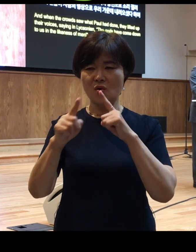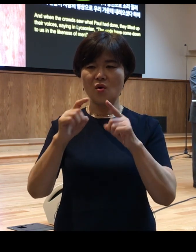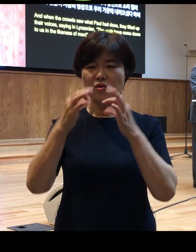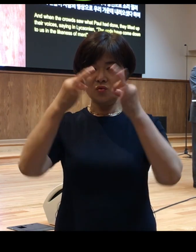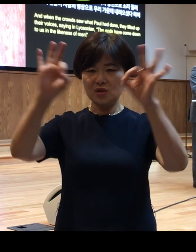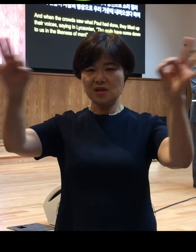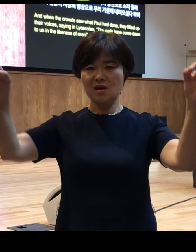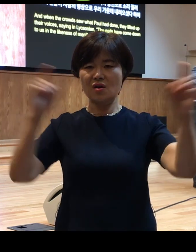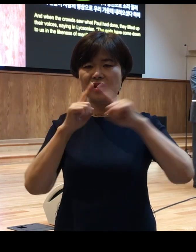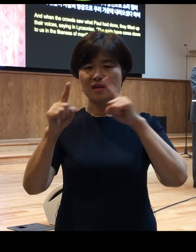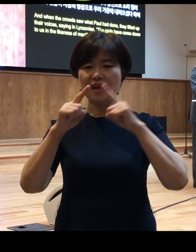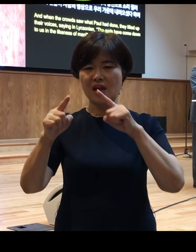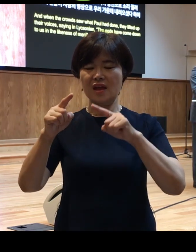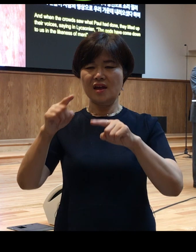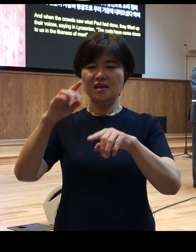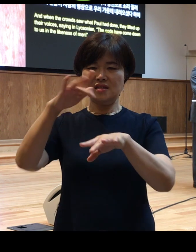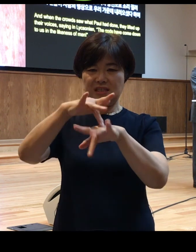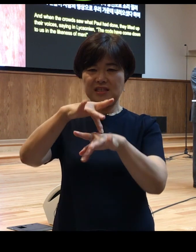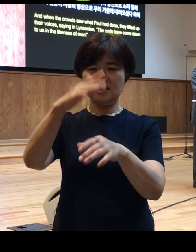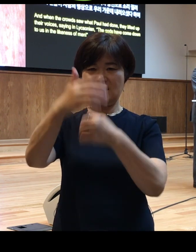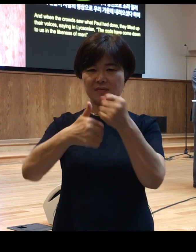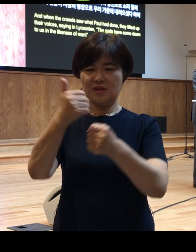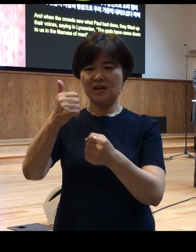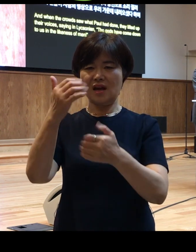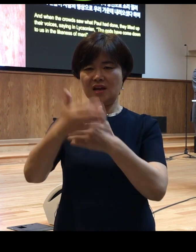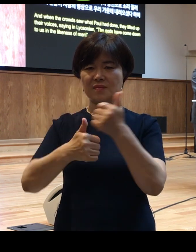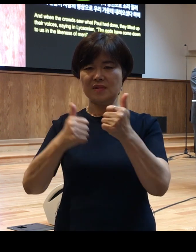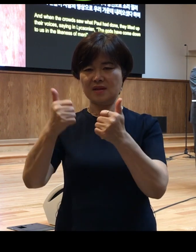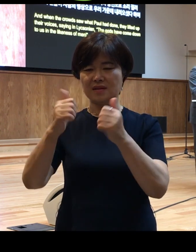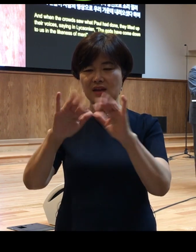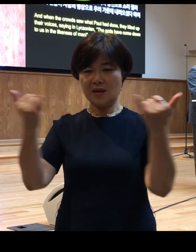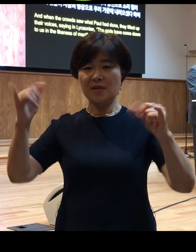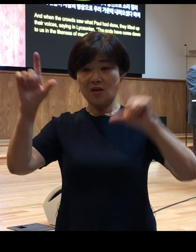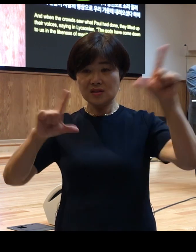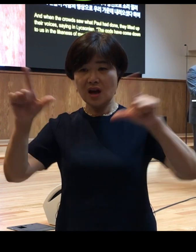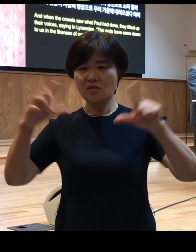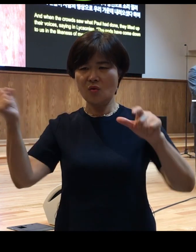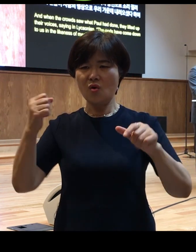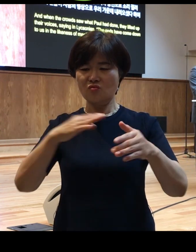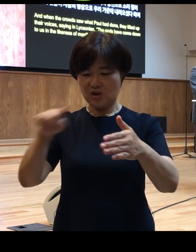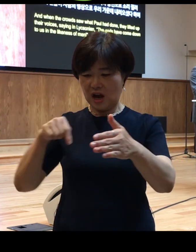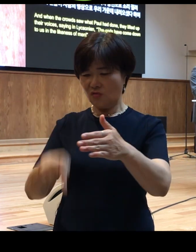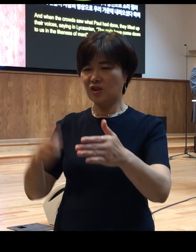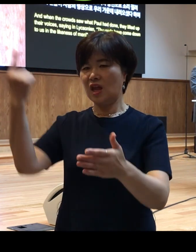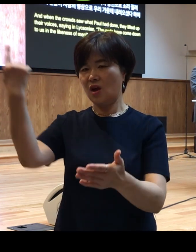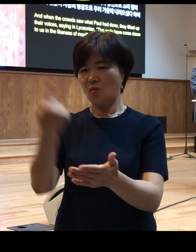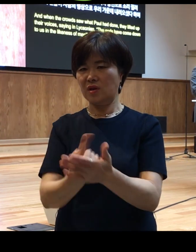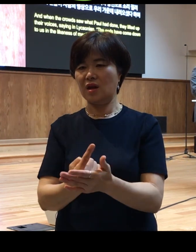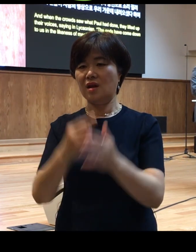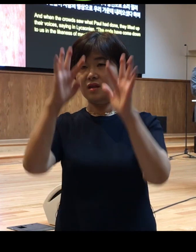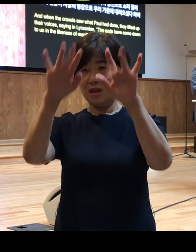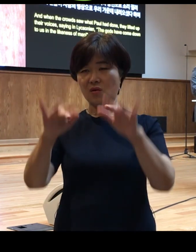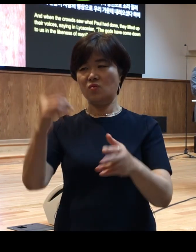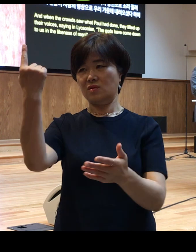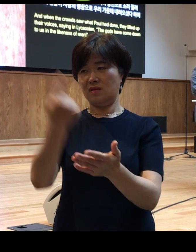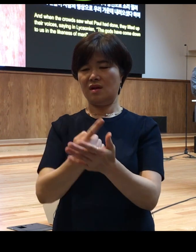소리질러 이르되 신들이 사람의 형상으로 우리 가운데 내려오셨다 하며 그럼